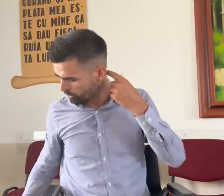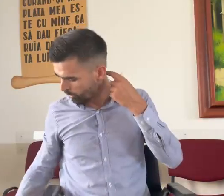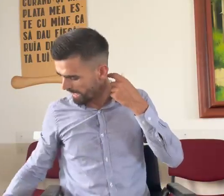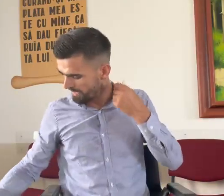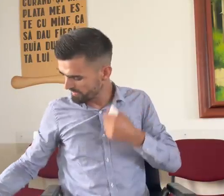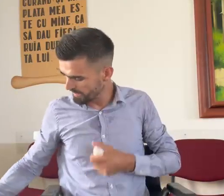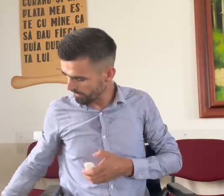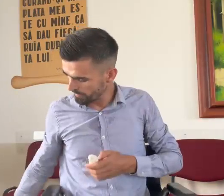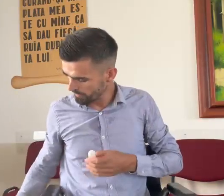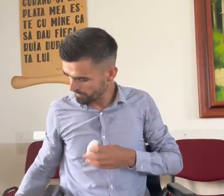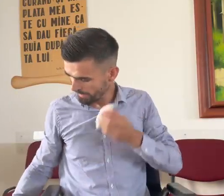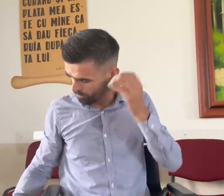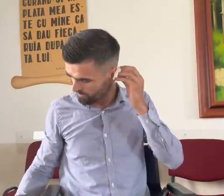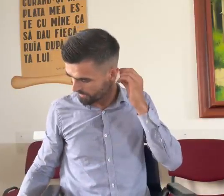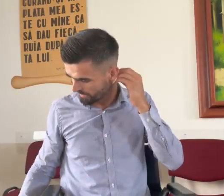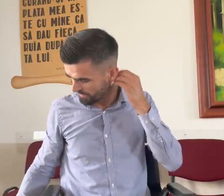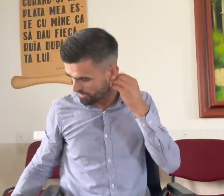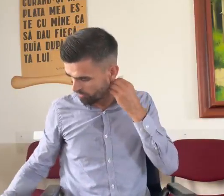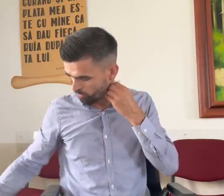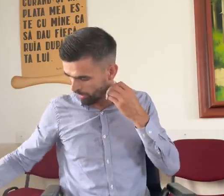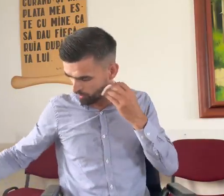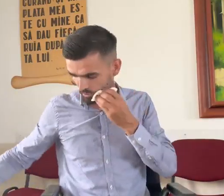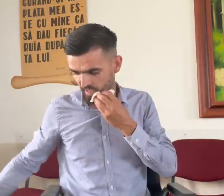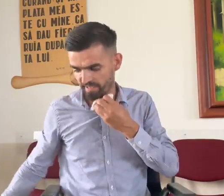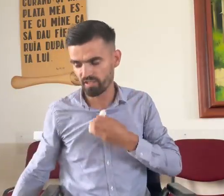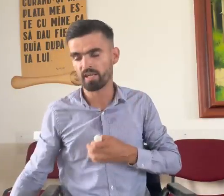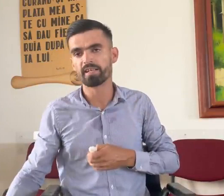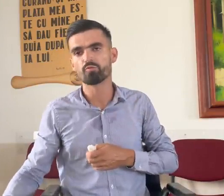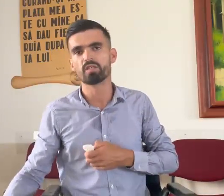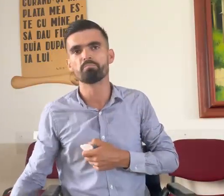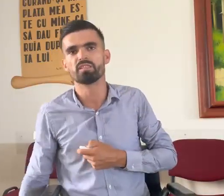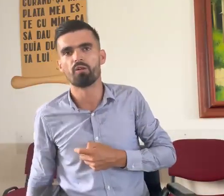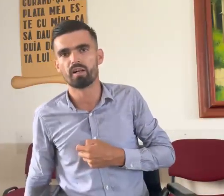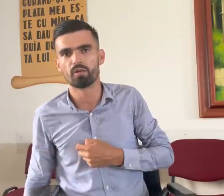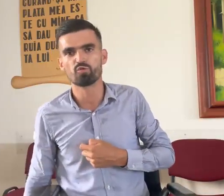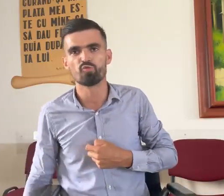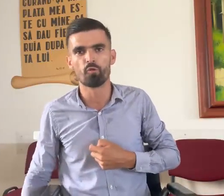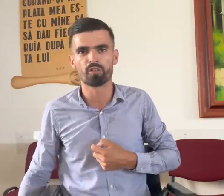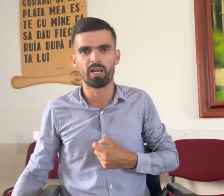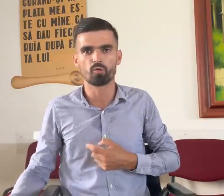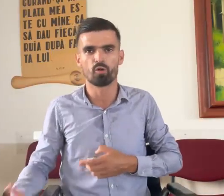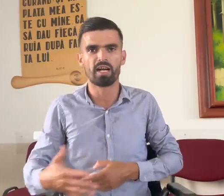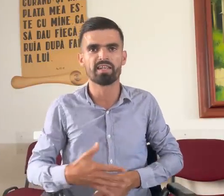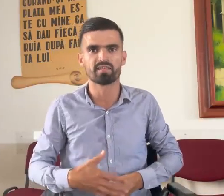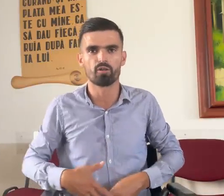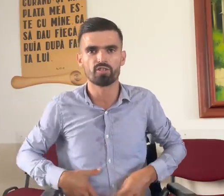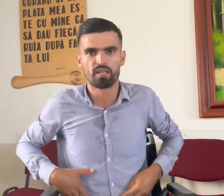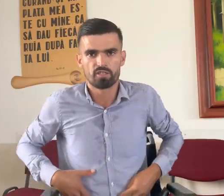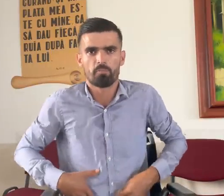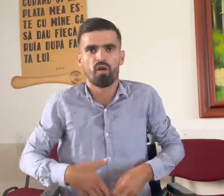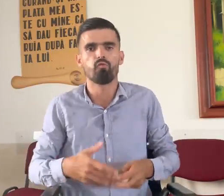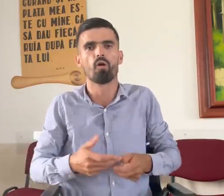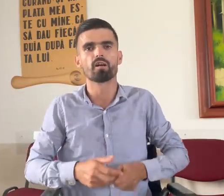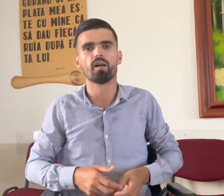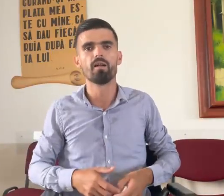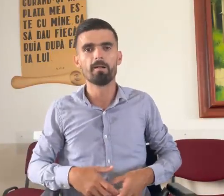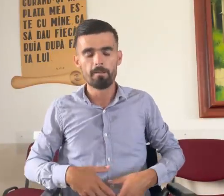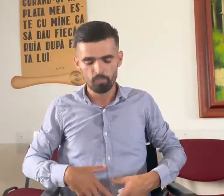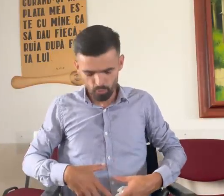autogaiser, că acolo se încălzește cu un autogaiser și am credut că mi s-a luat căruțul focul la autogaiserul acela și am luat foc. Nu